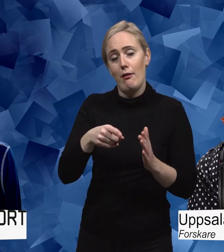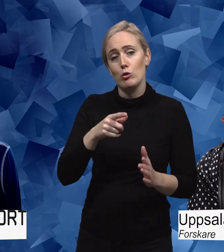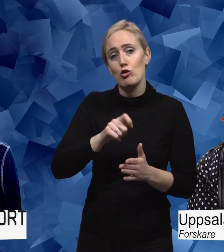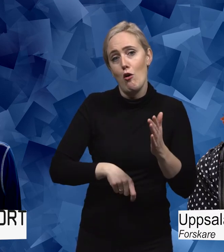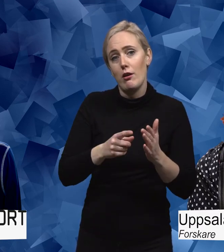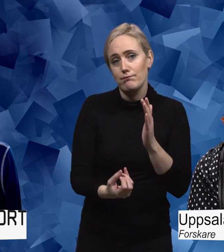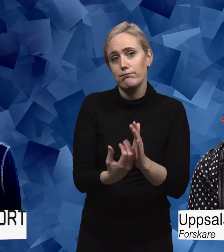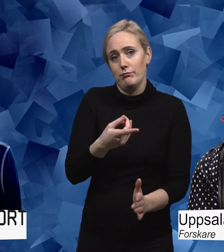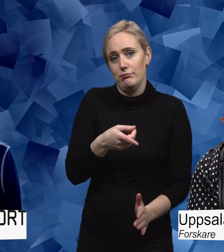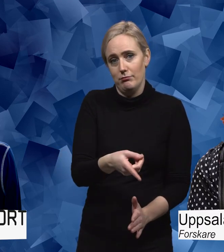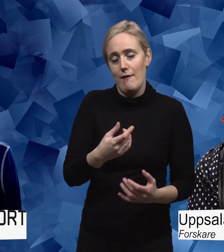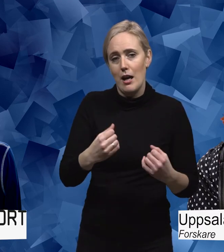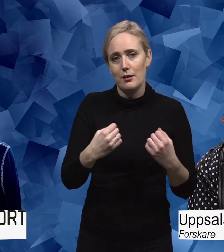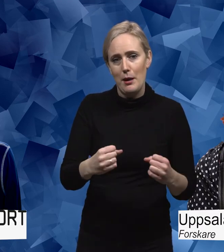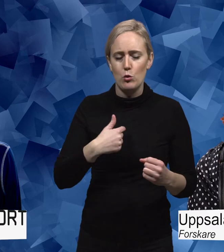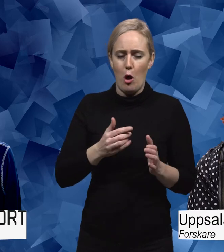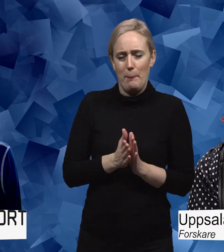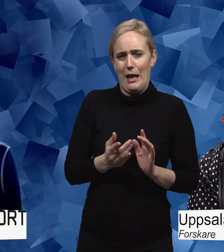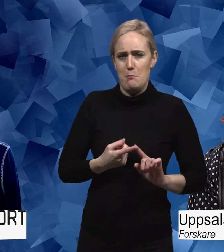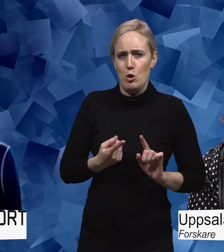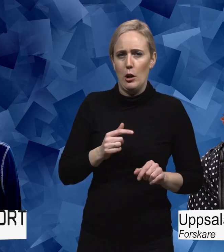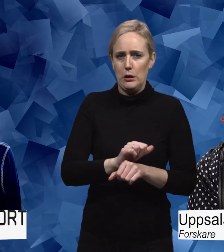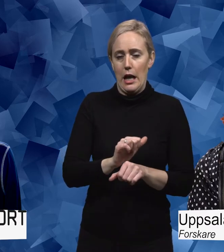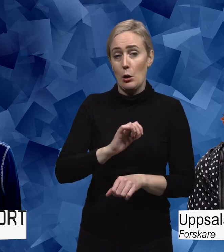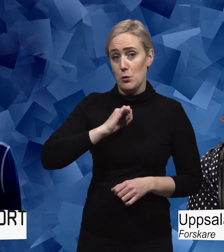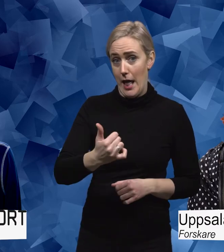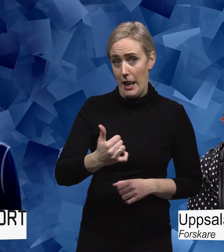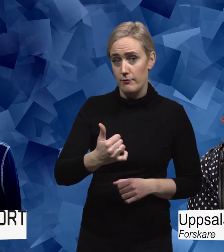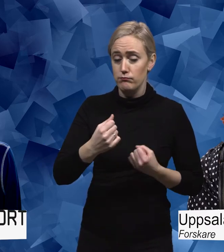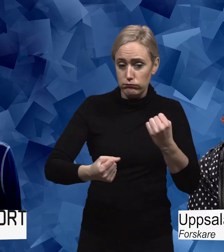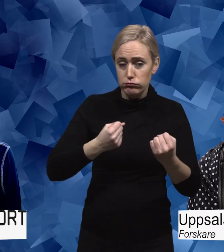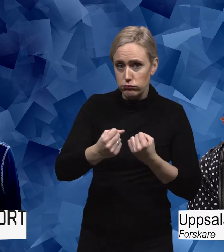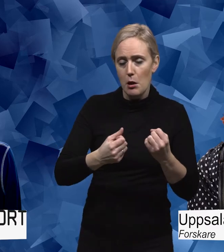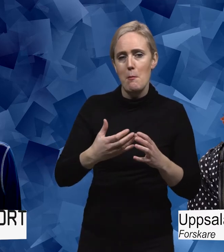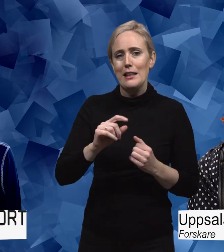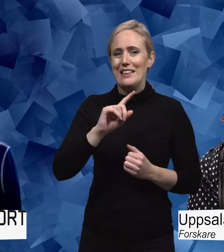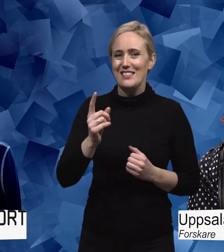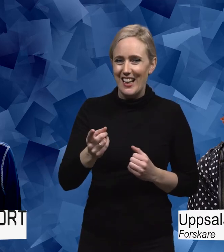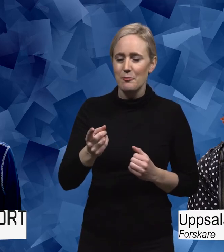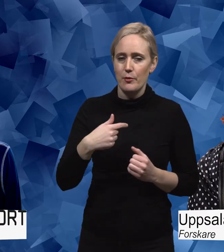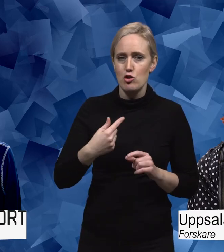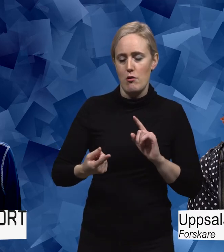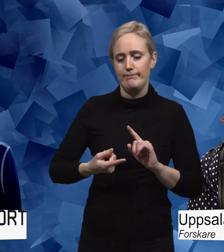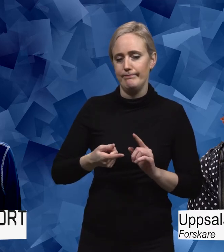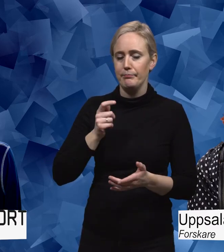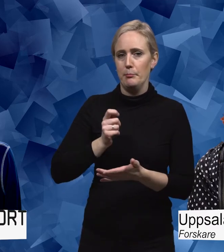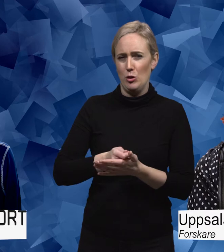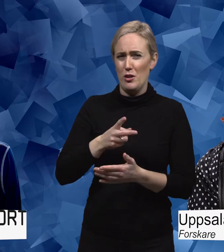under en period i början. Men sen blev det svårt för att... Det är en annan sak också. Jag valde att börja gå med rollator för två år sedan.